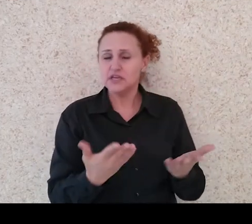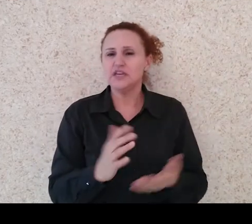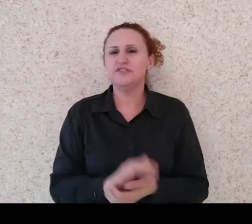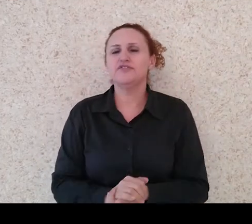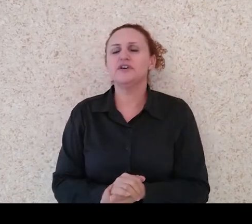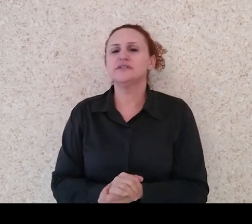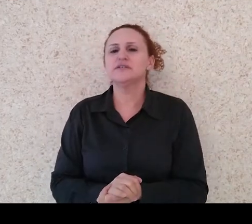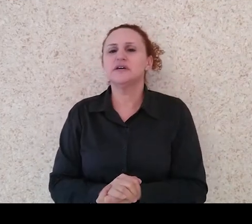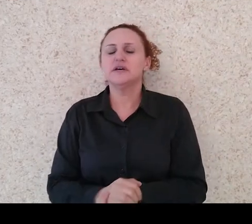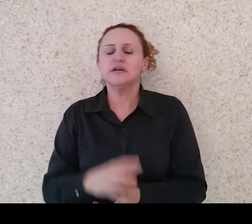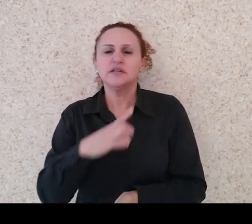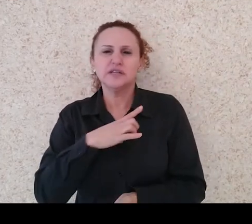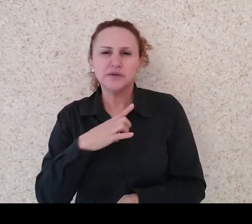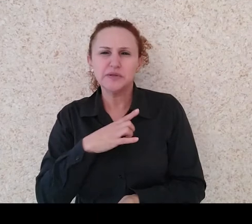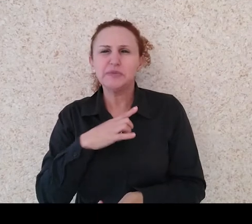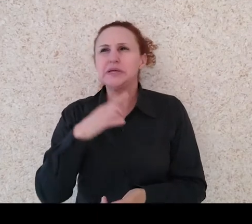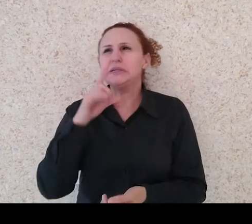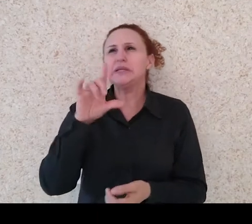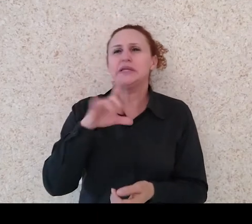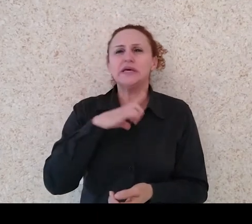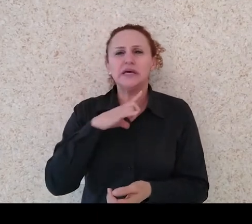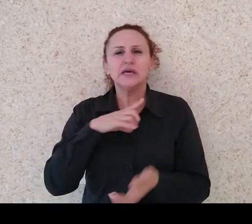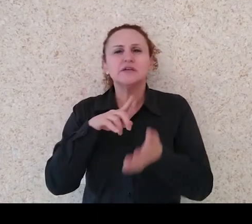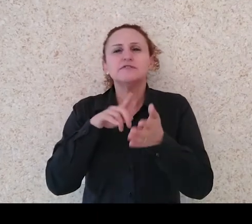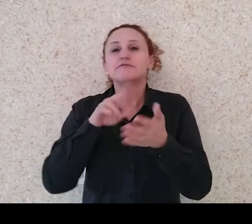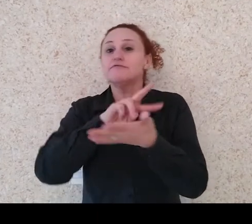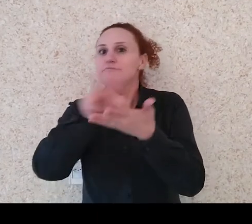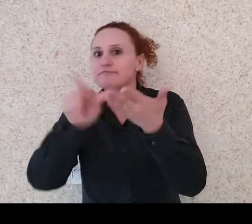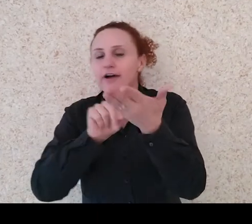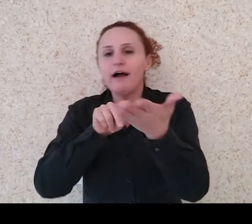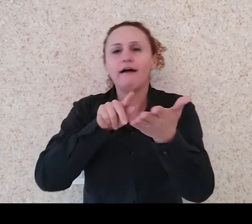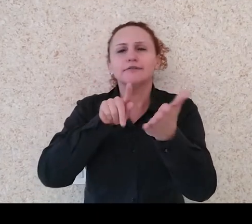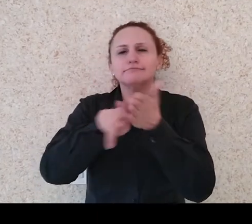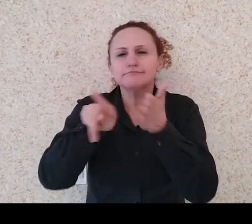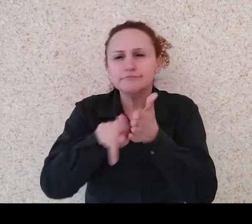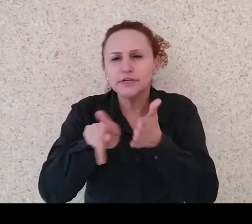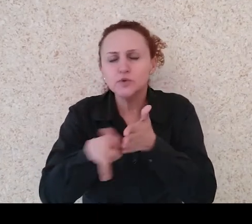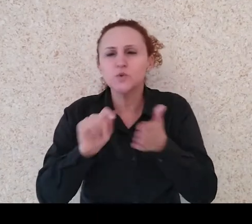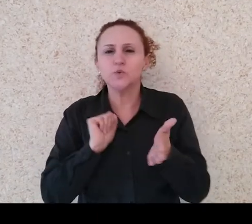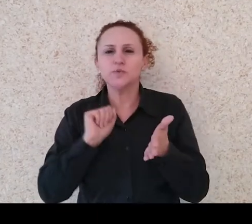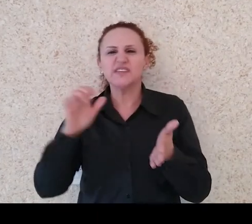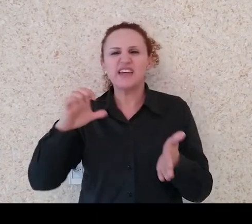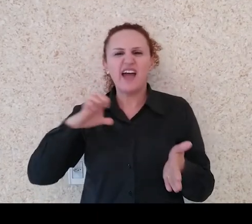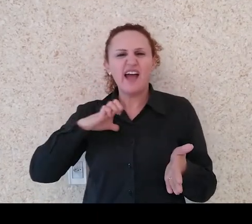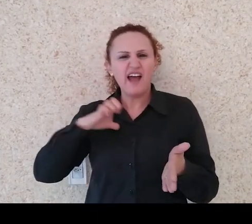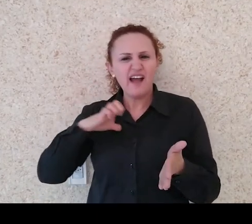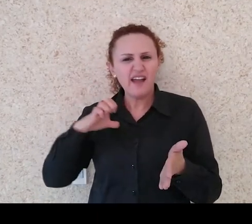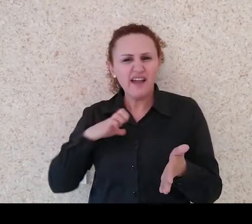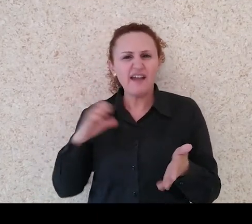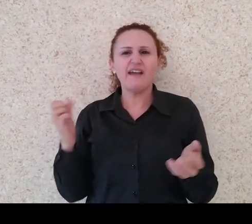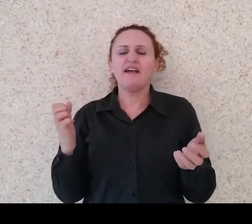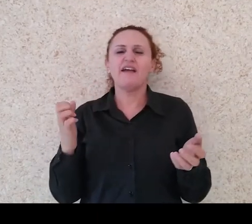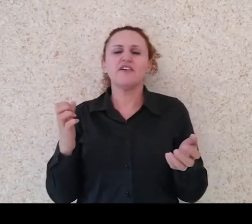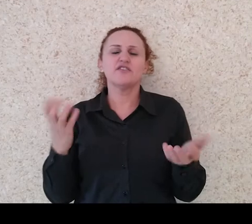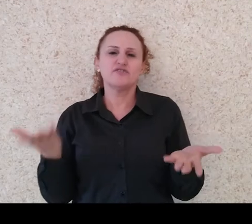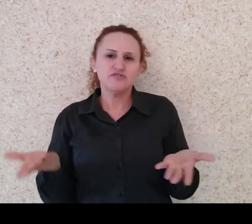a questões teóricas, relacionadas à ética do profissional. Tudo isso em forma de